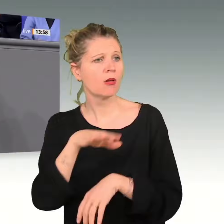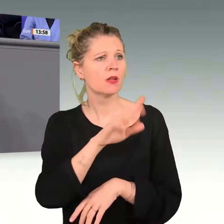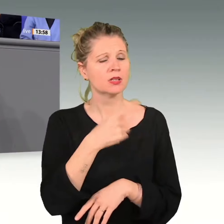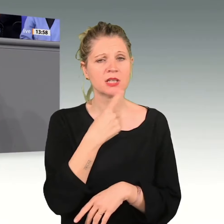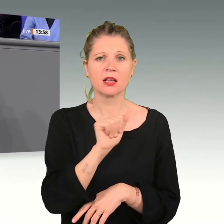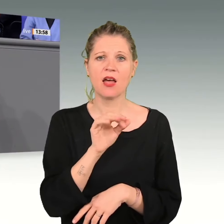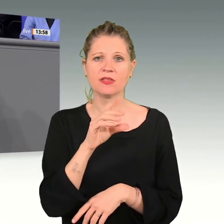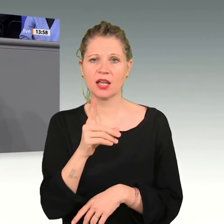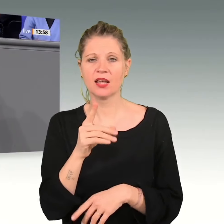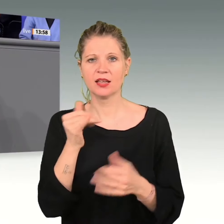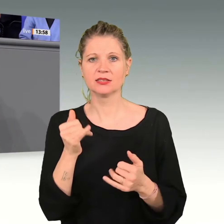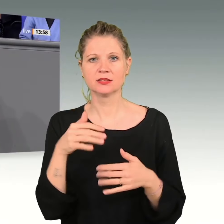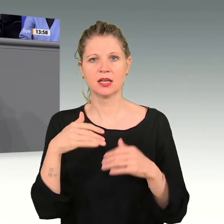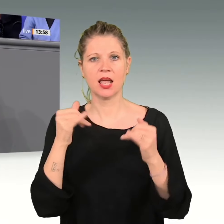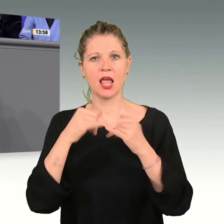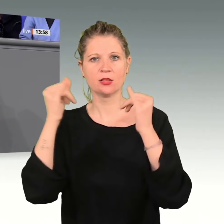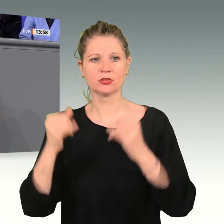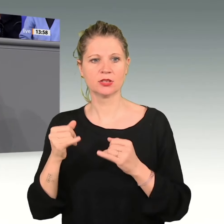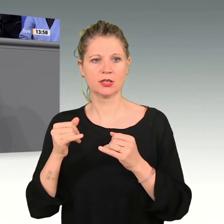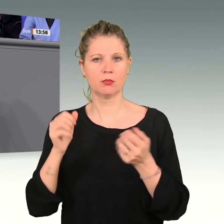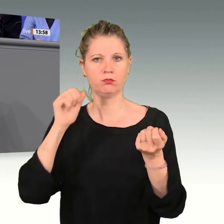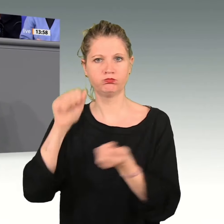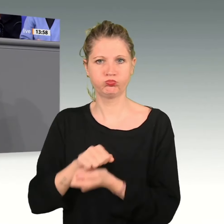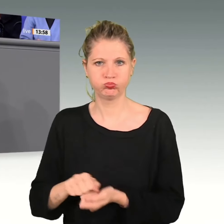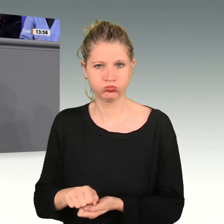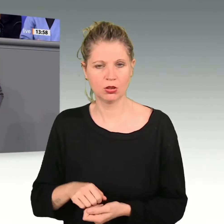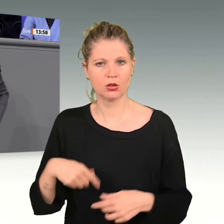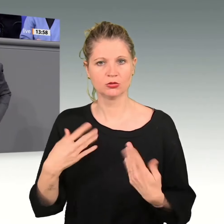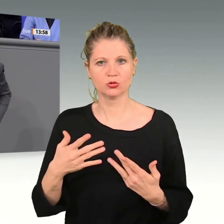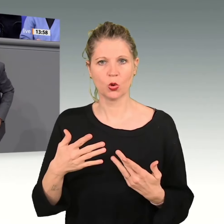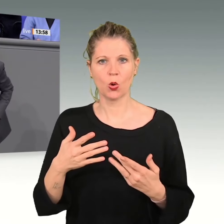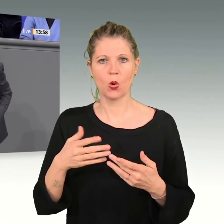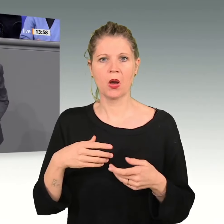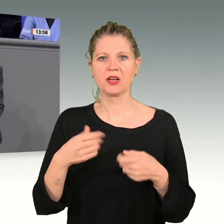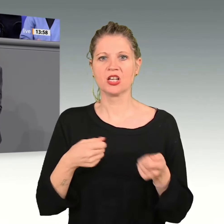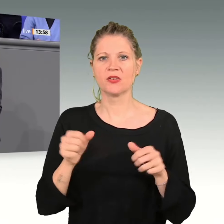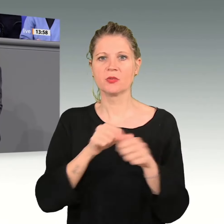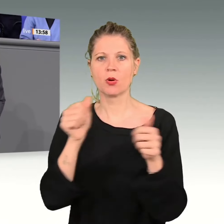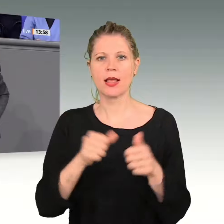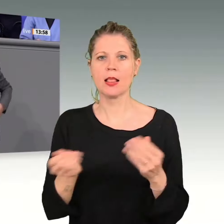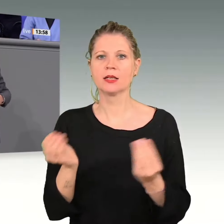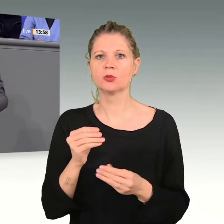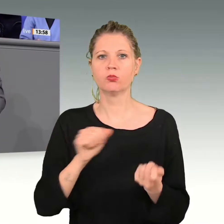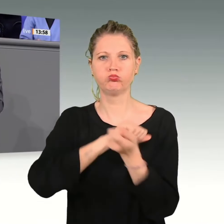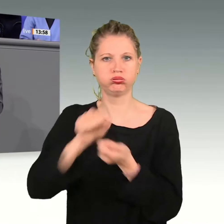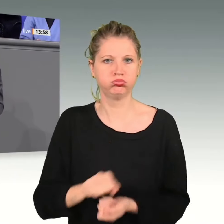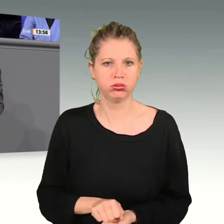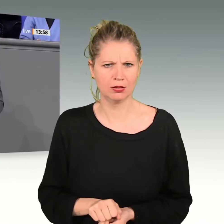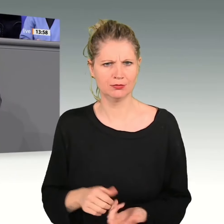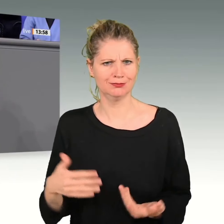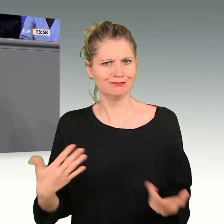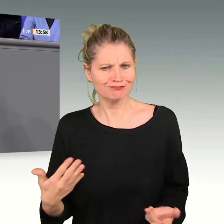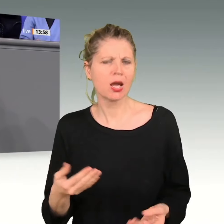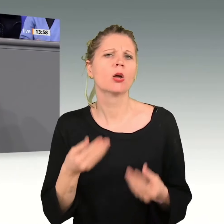Deindustrialisierung Deutschlands und die unwiederbringliche Zerstörung ganzer Geschäftsmodelle gleich mit. Das entspricht der